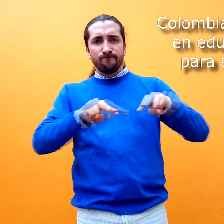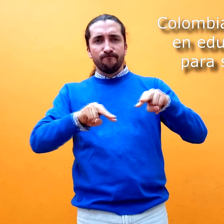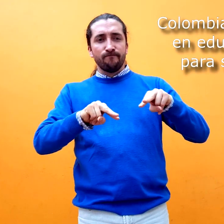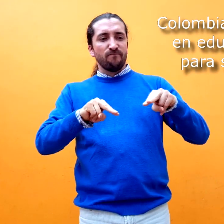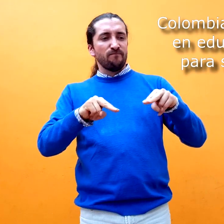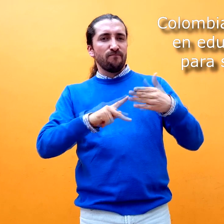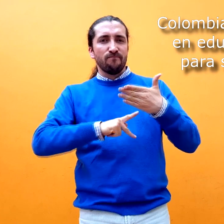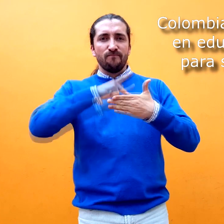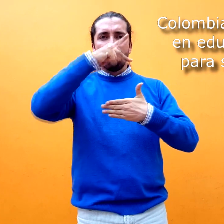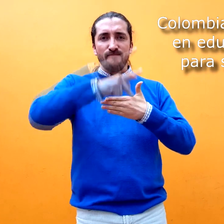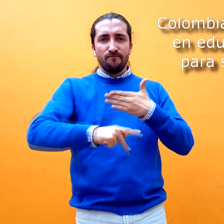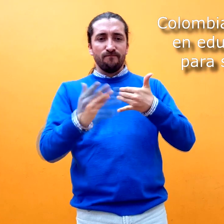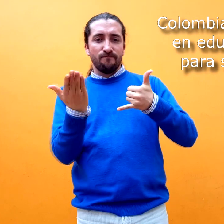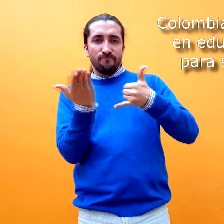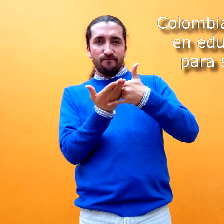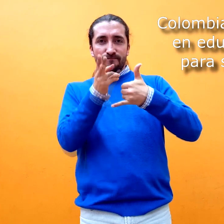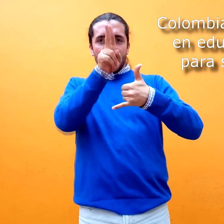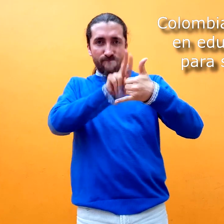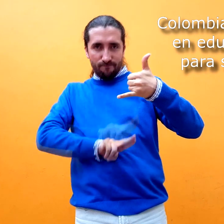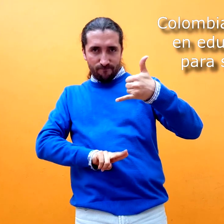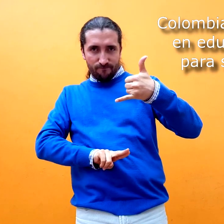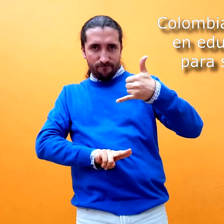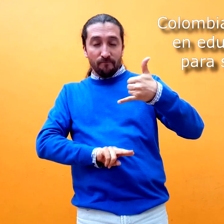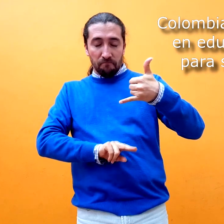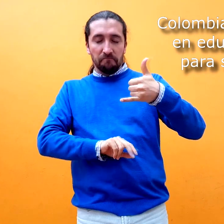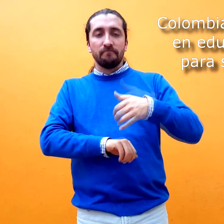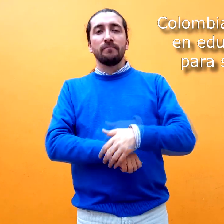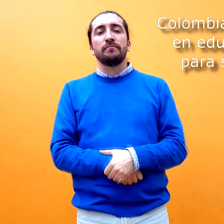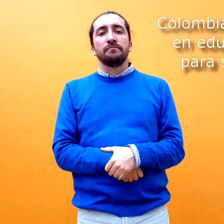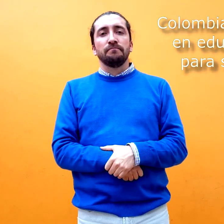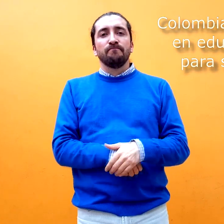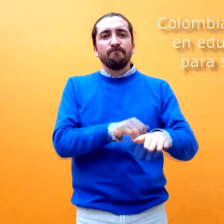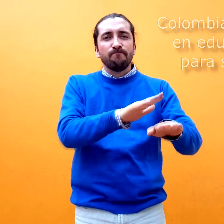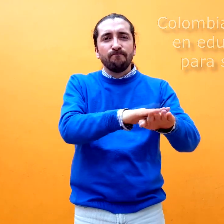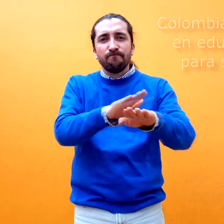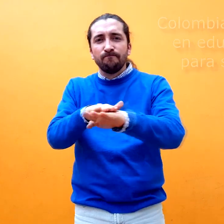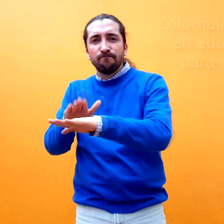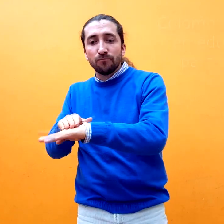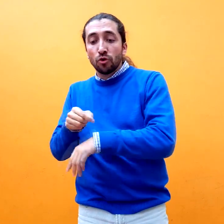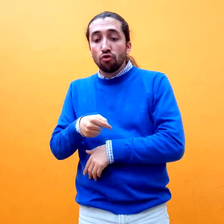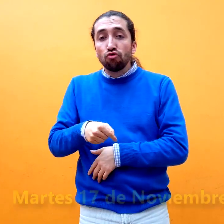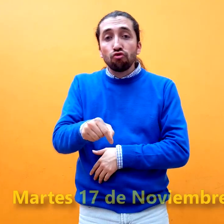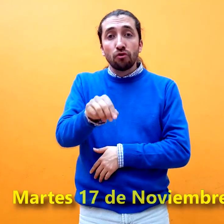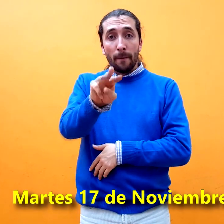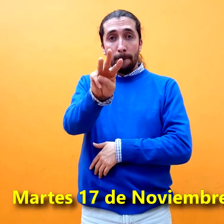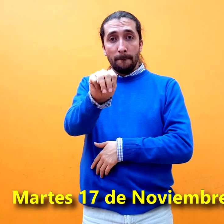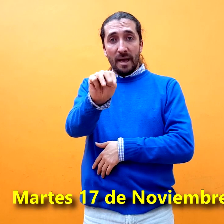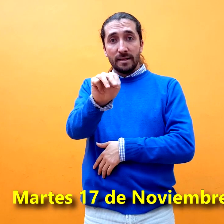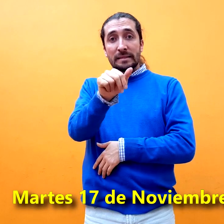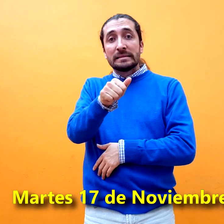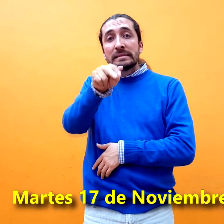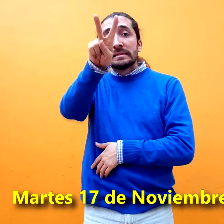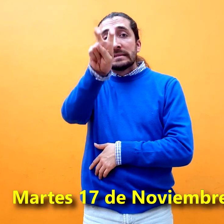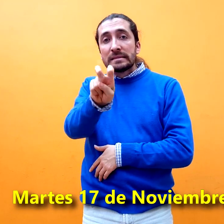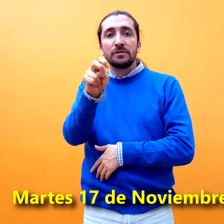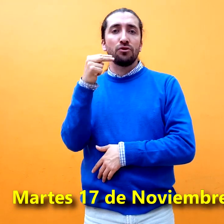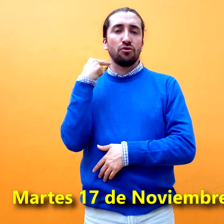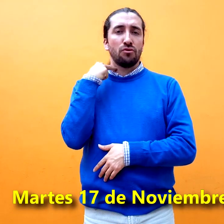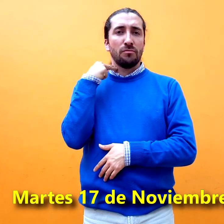que desarrolla el proyecto Colombia Primera en Educación para Sordos. El próximo martes 17 de noviembre estaremos